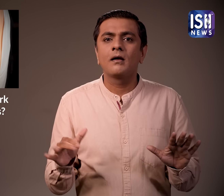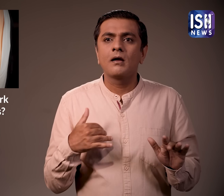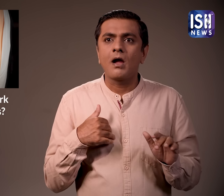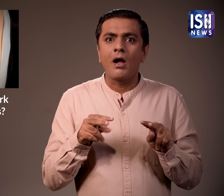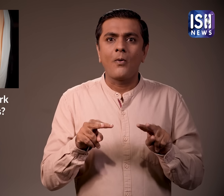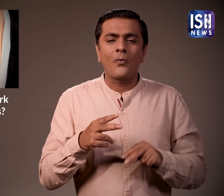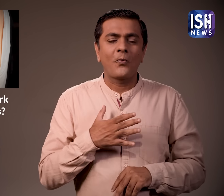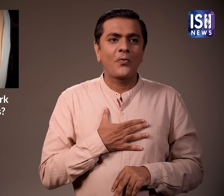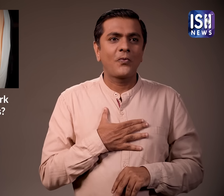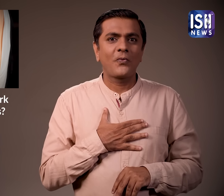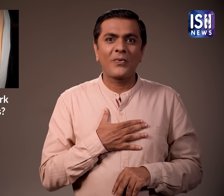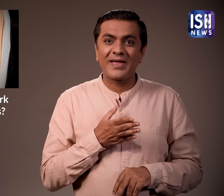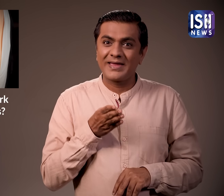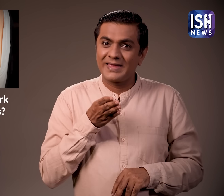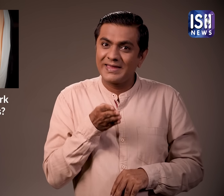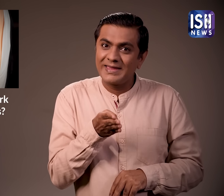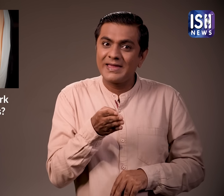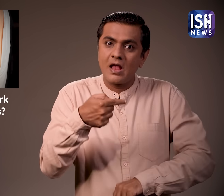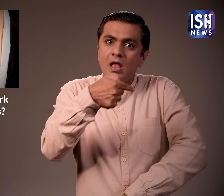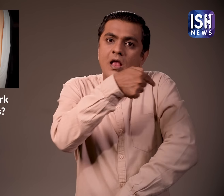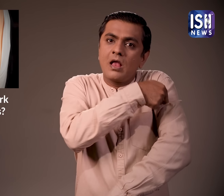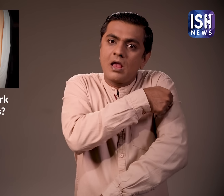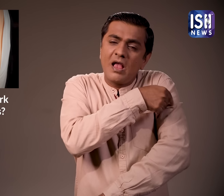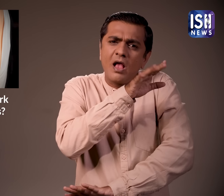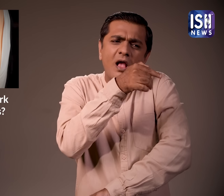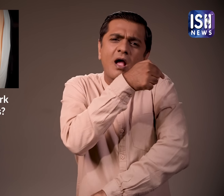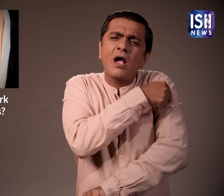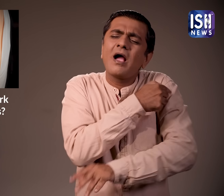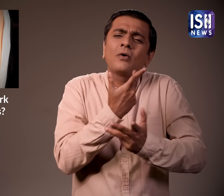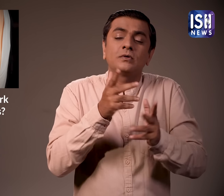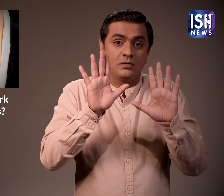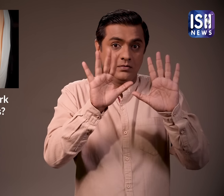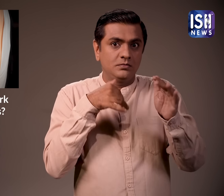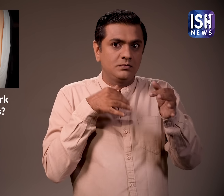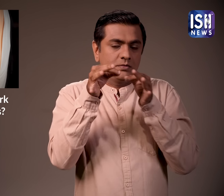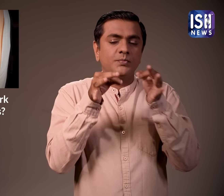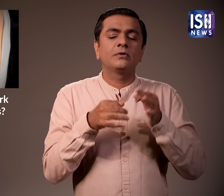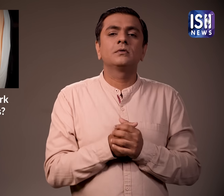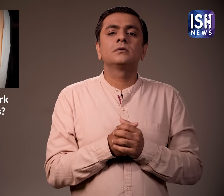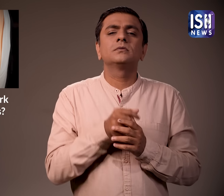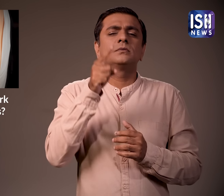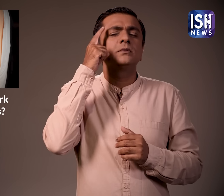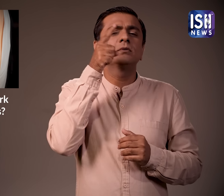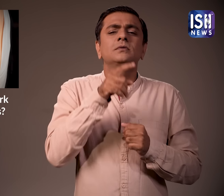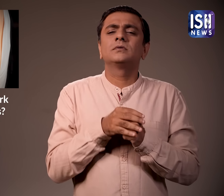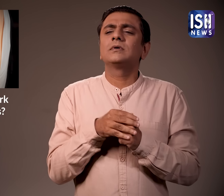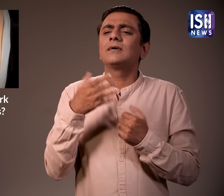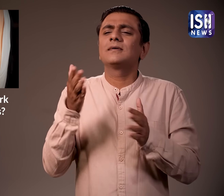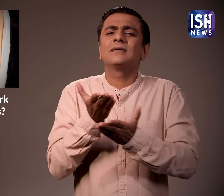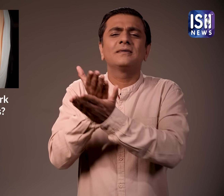बहुत खुब लेकिन वैक्सीन कैसे लगाई जाती थी मैं समझाता हूँ आप सभी को कोविट